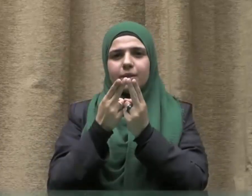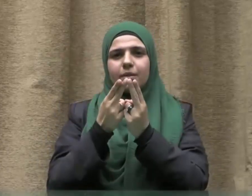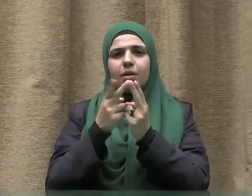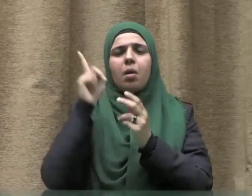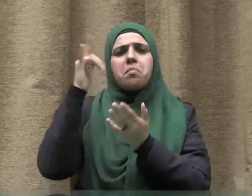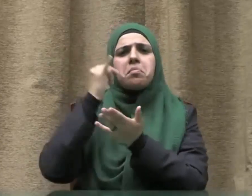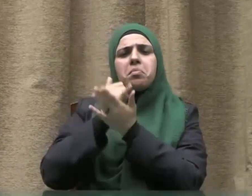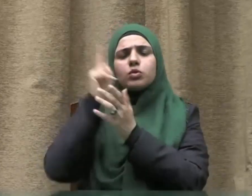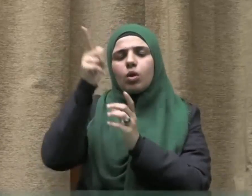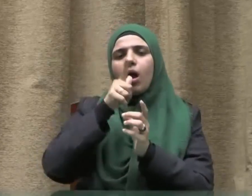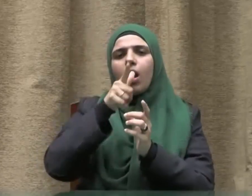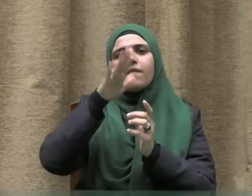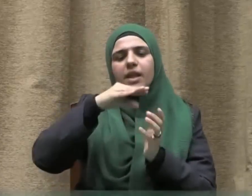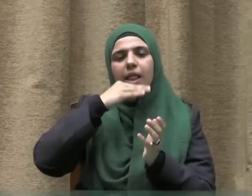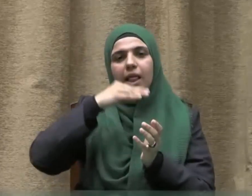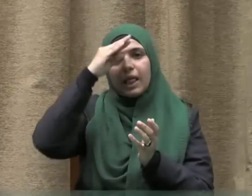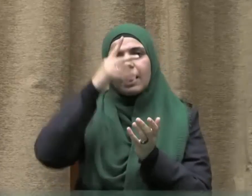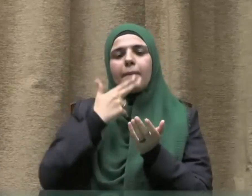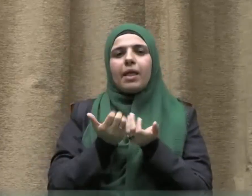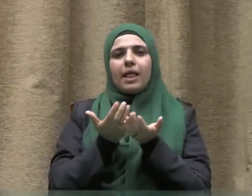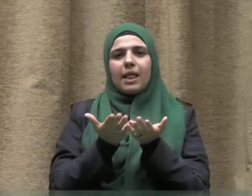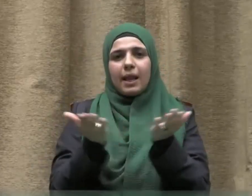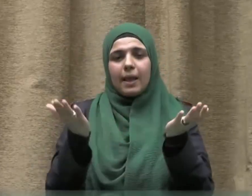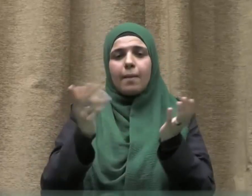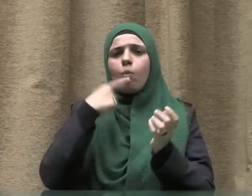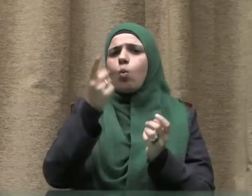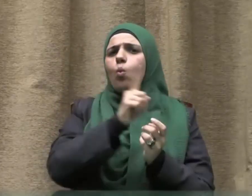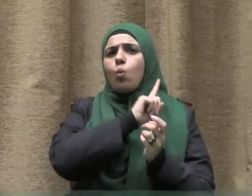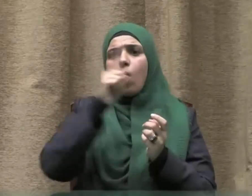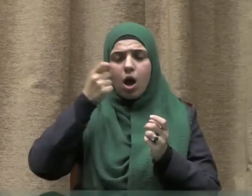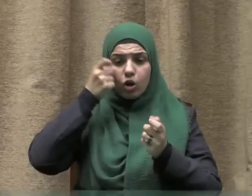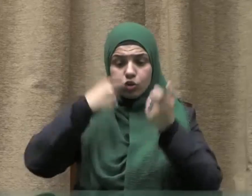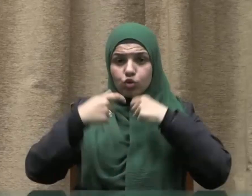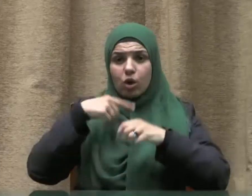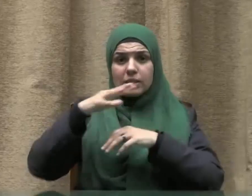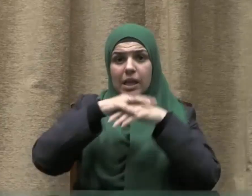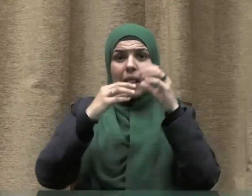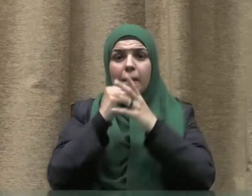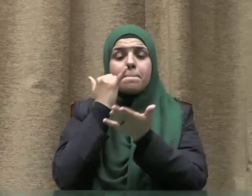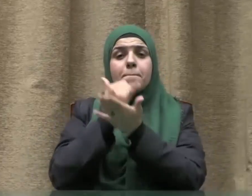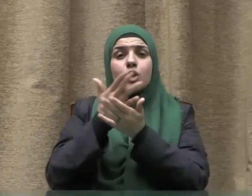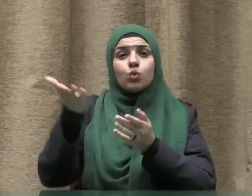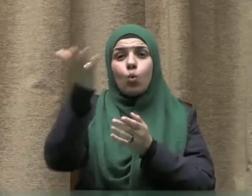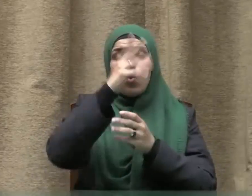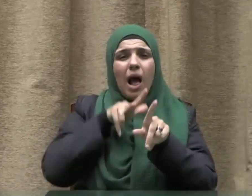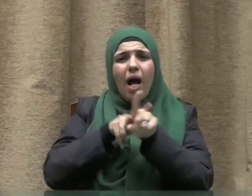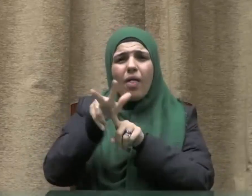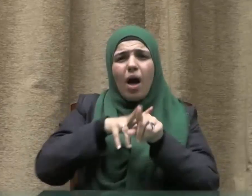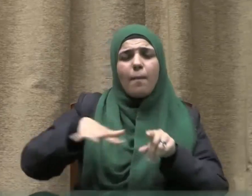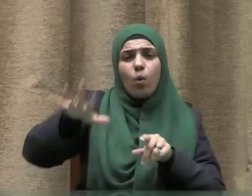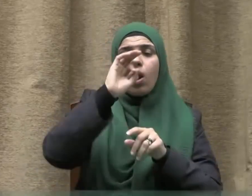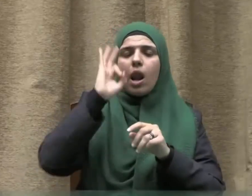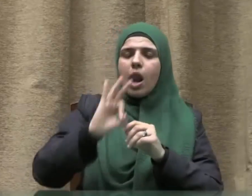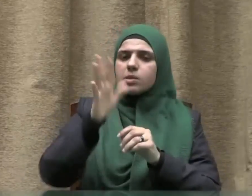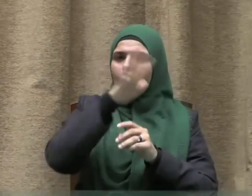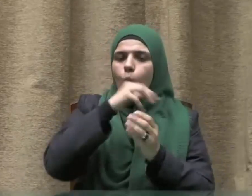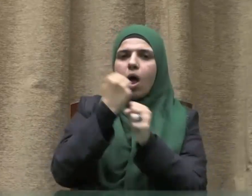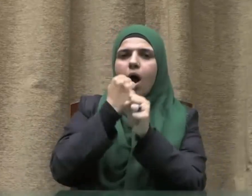القائل في كتابه العزيز ولا تلقوا بأيديكم إلى التهلكة وأحسنوا إن